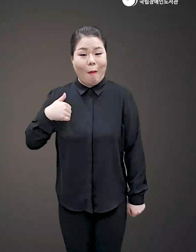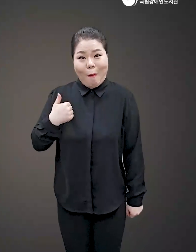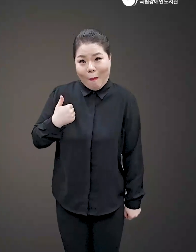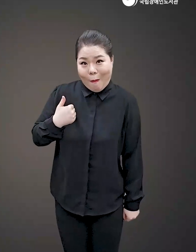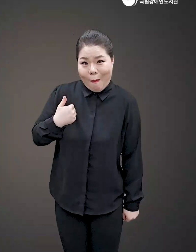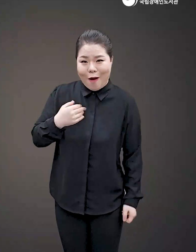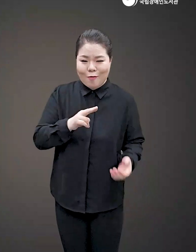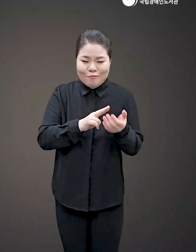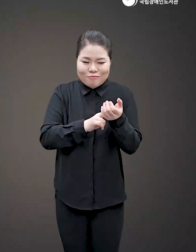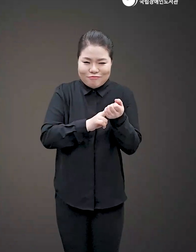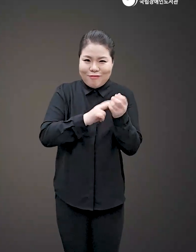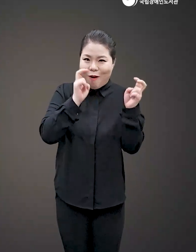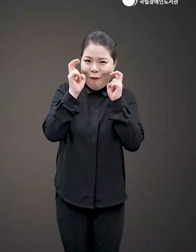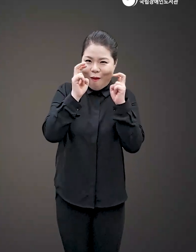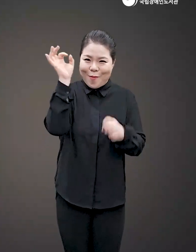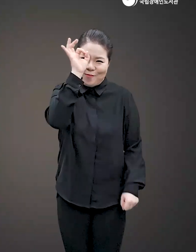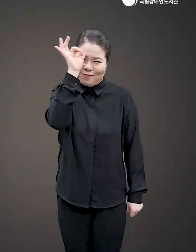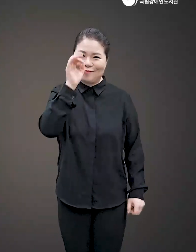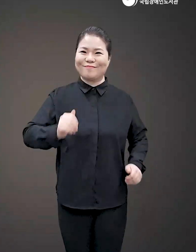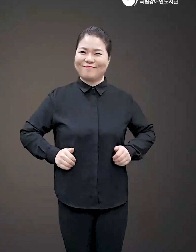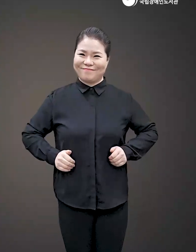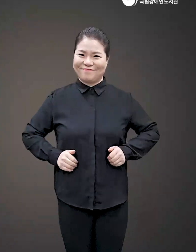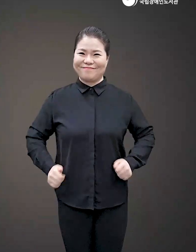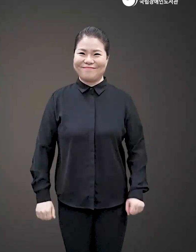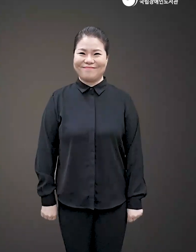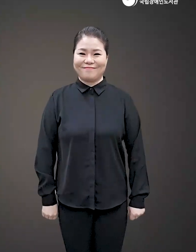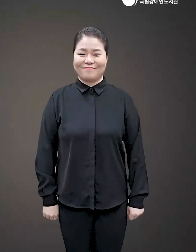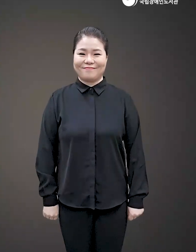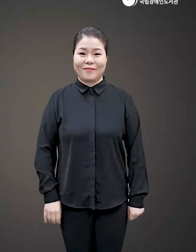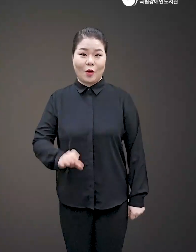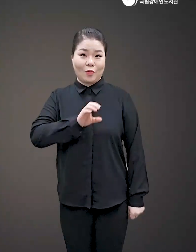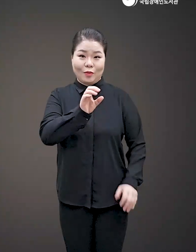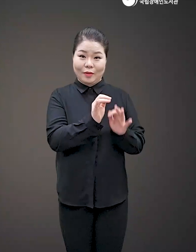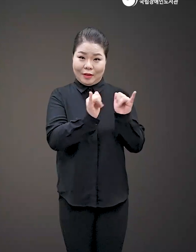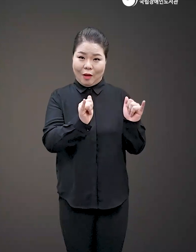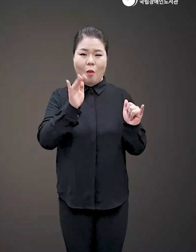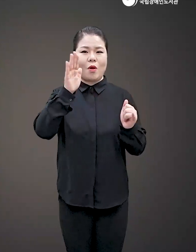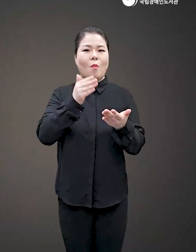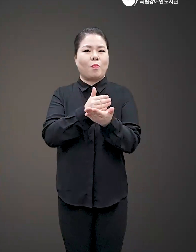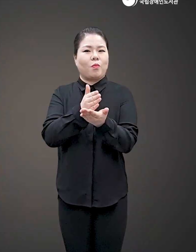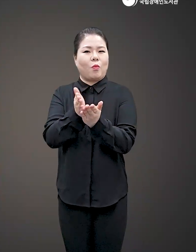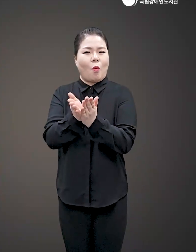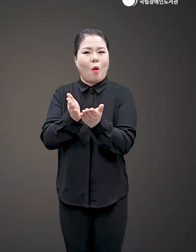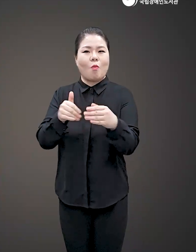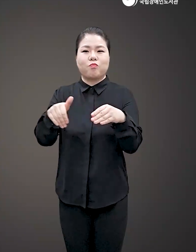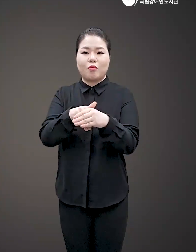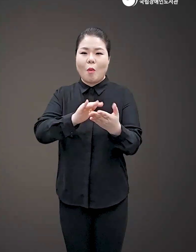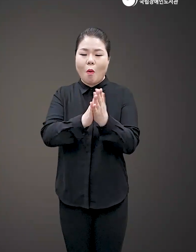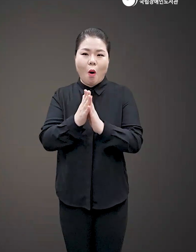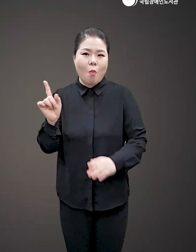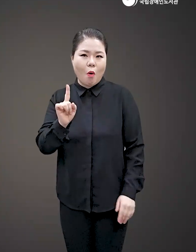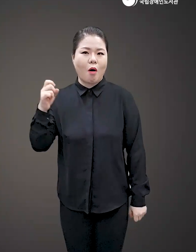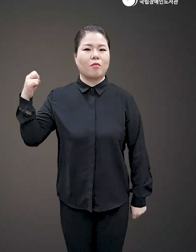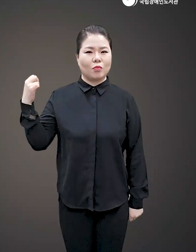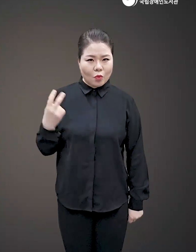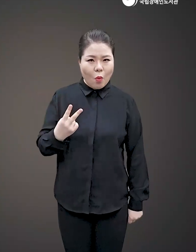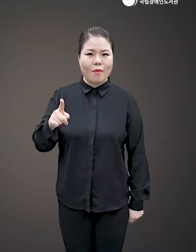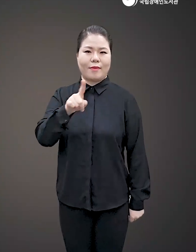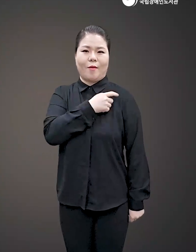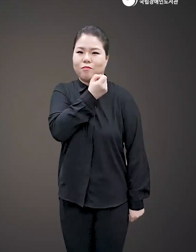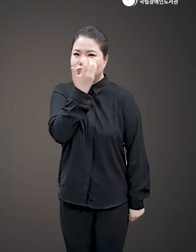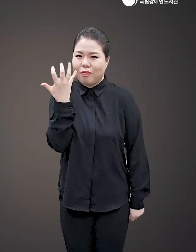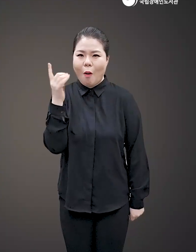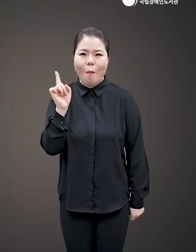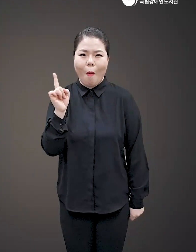알려지지 않은 숨은 진주 같은 기업을 찾아야 한다 투자자는 앞으로 각 분야의 문화가 어떤 변화를 보이고